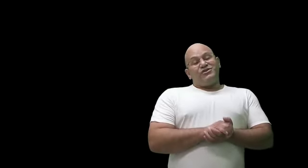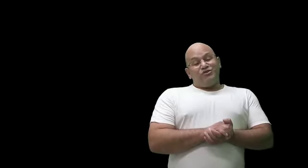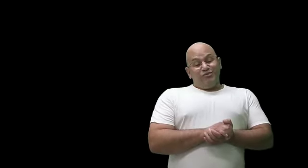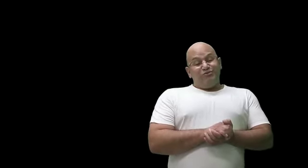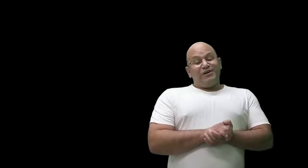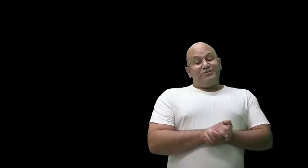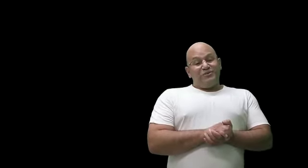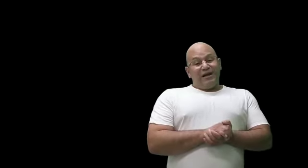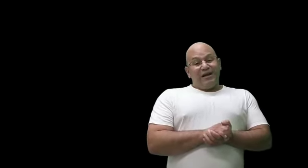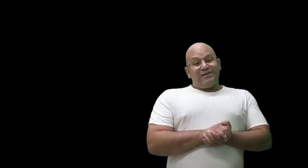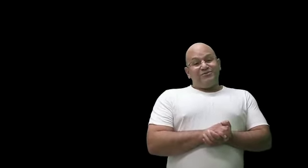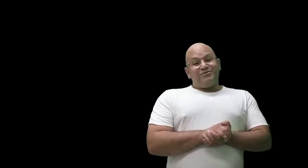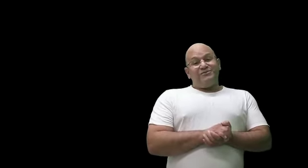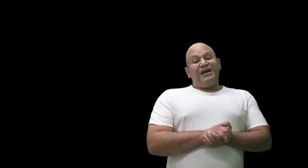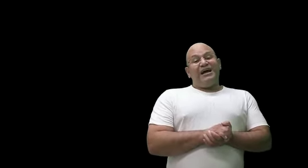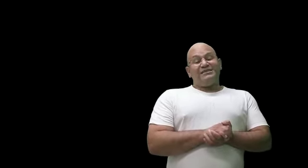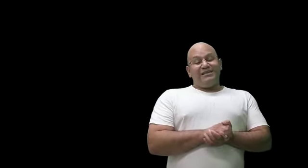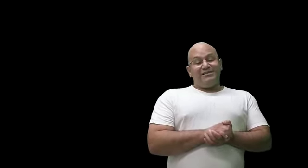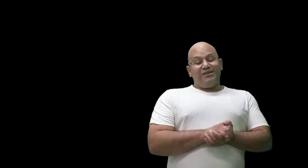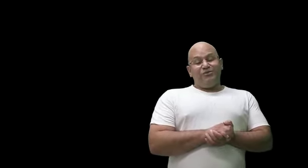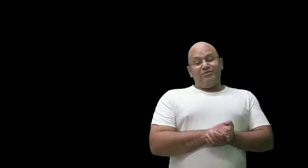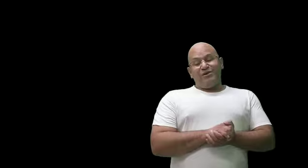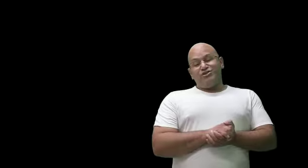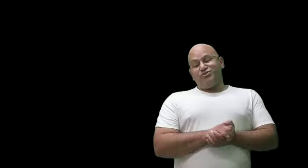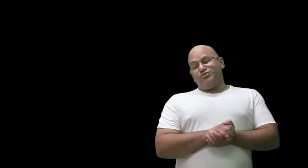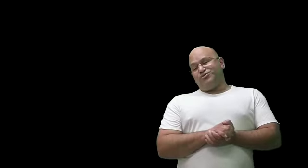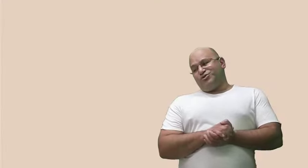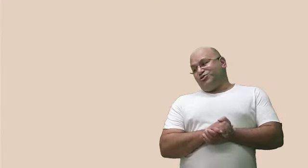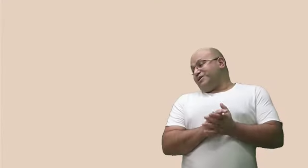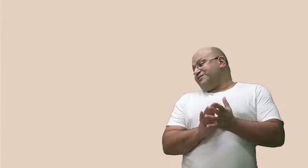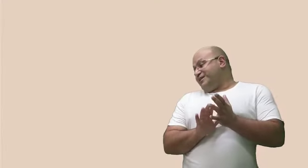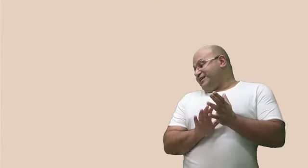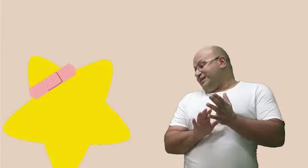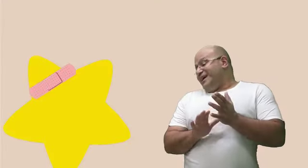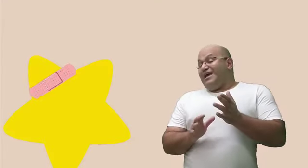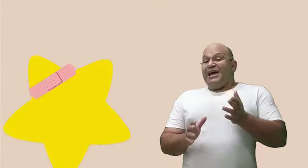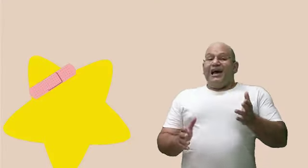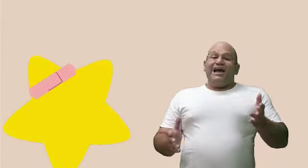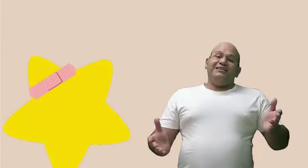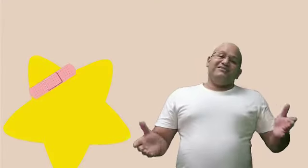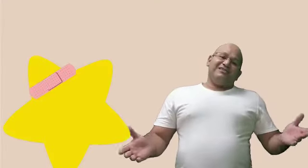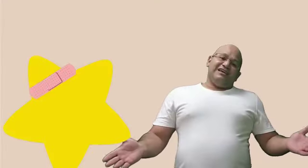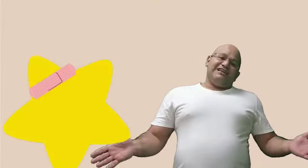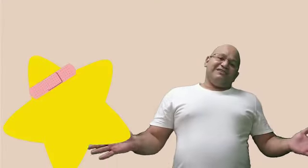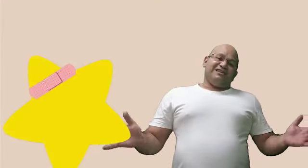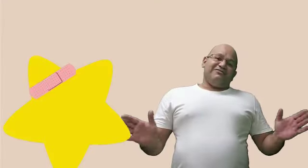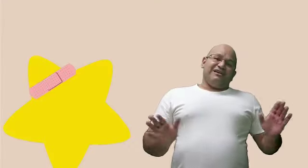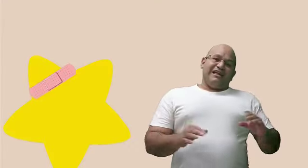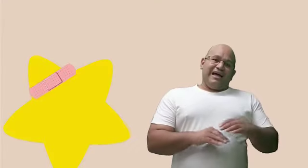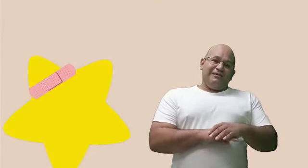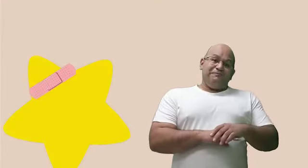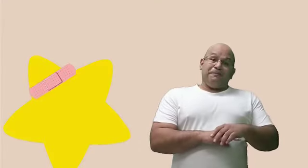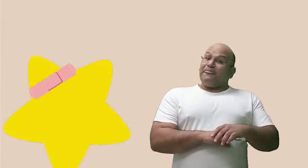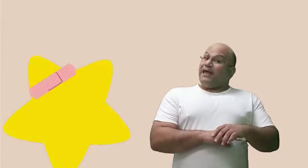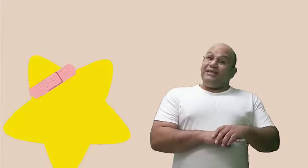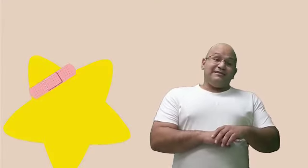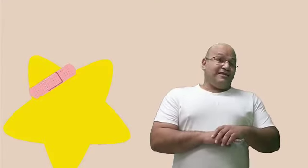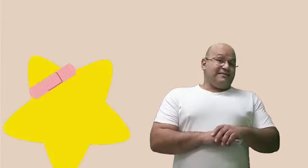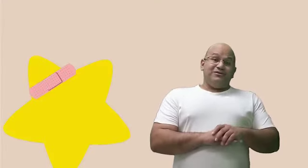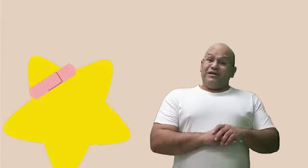subiu para o quarto, acendeu o abajur e olhou dali. A estrela estava lá. Ela esqueceu